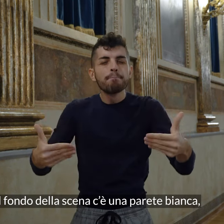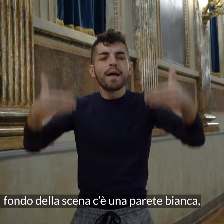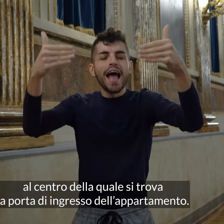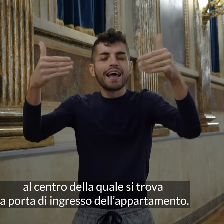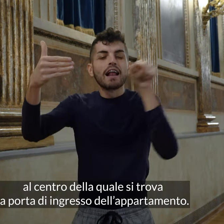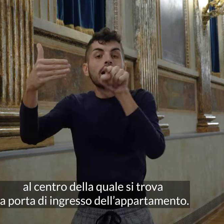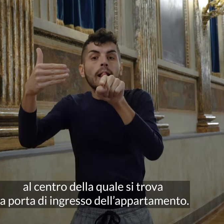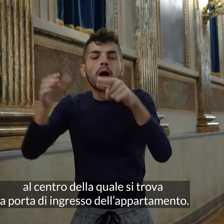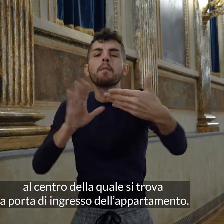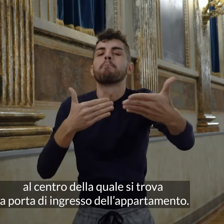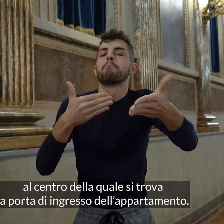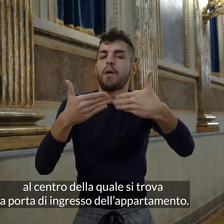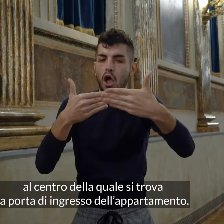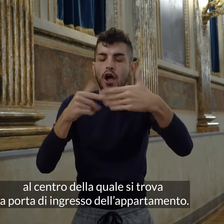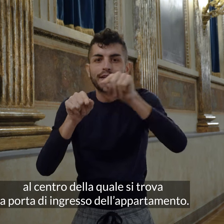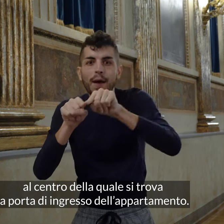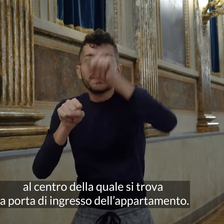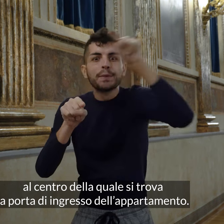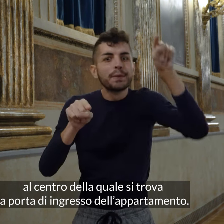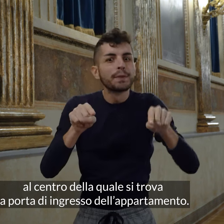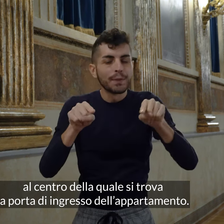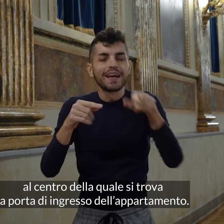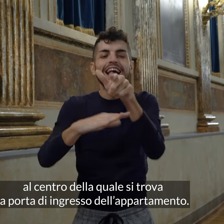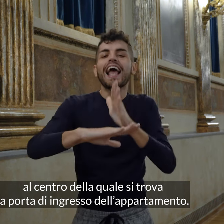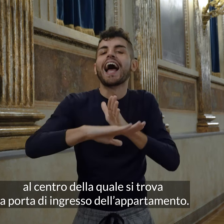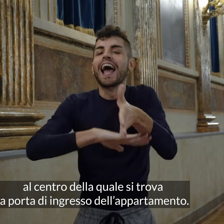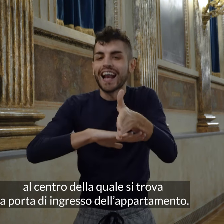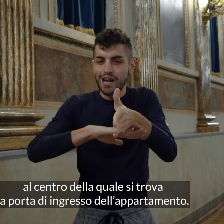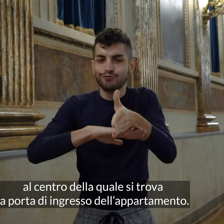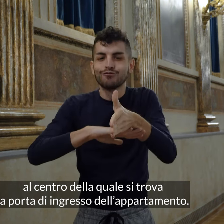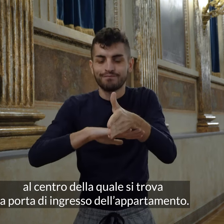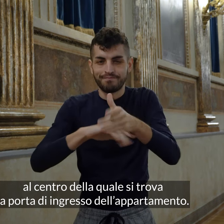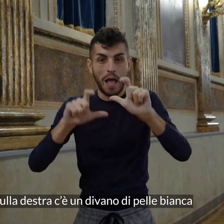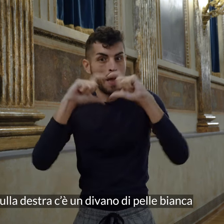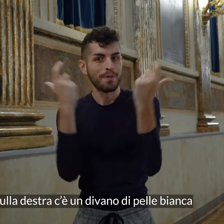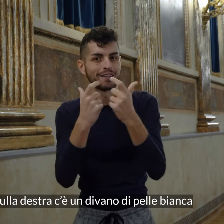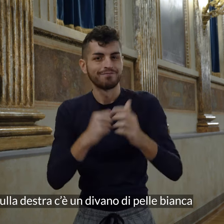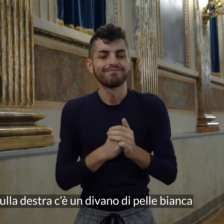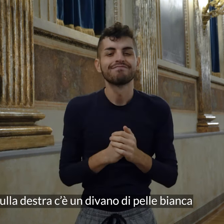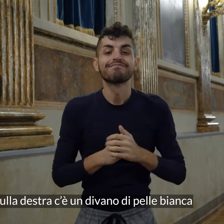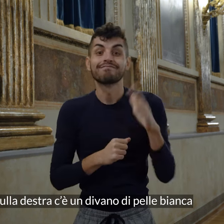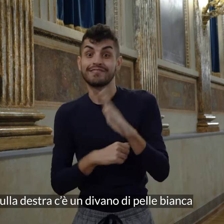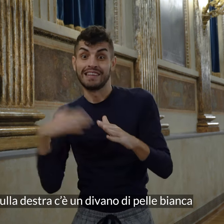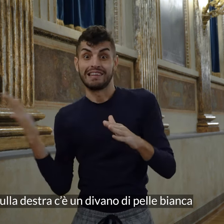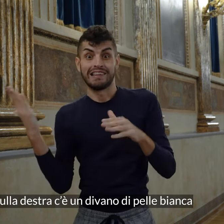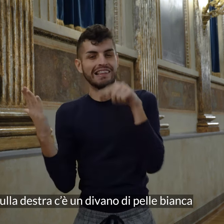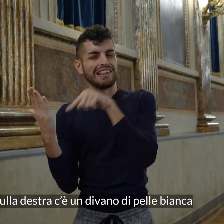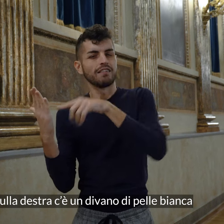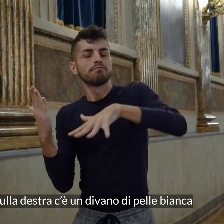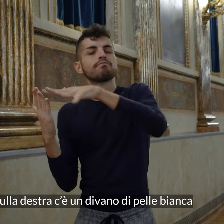al centro della quale si trova la porta di ingresso dell'appartamento Sulla destra c'è un divano di